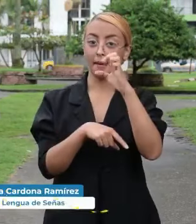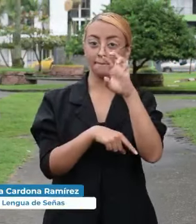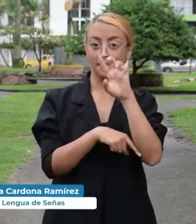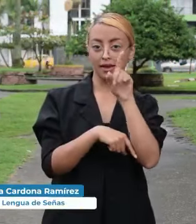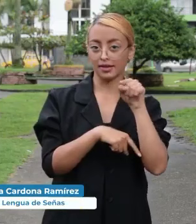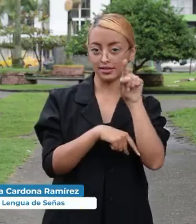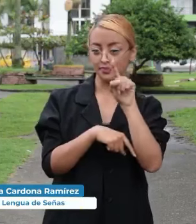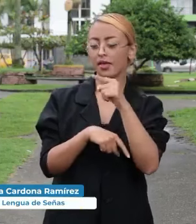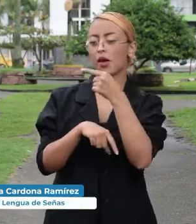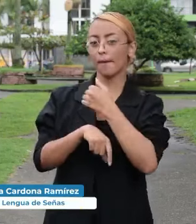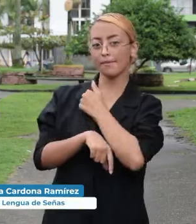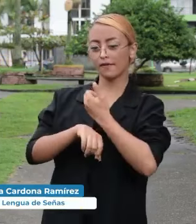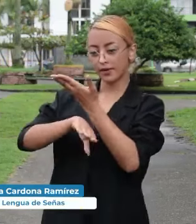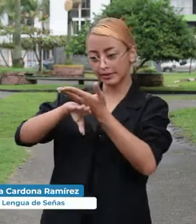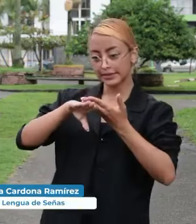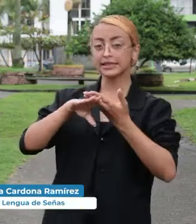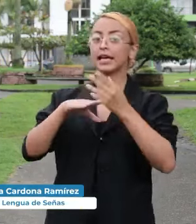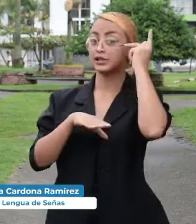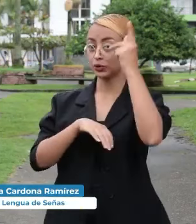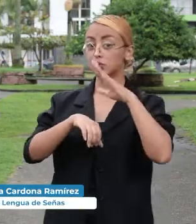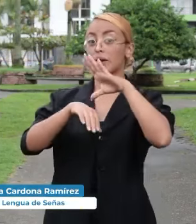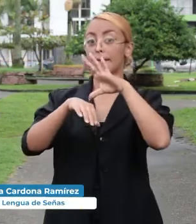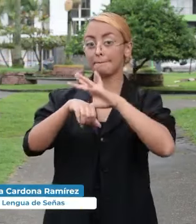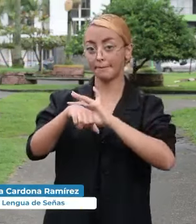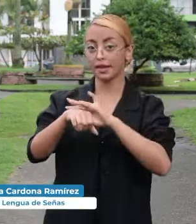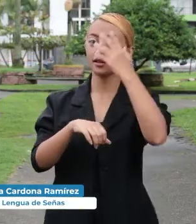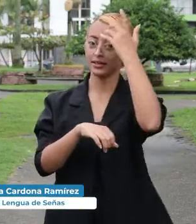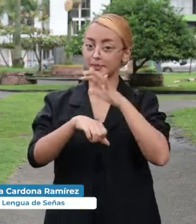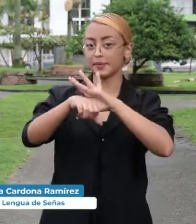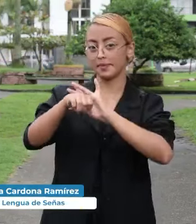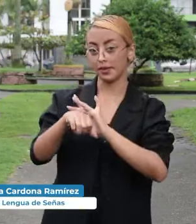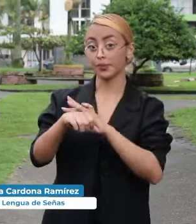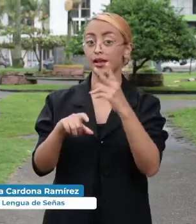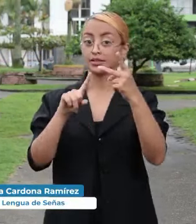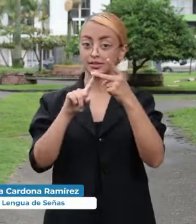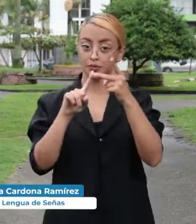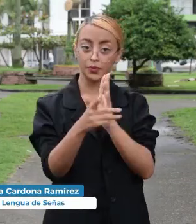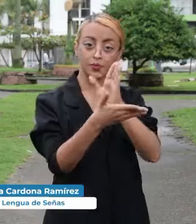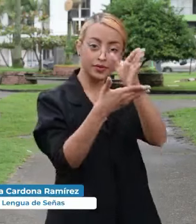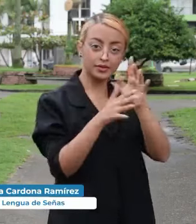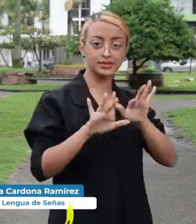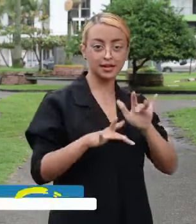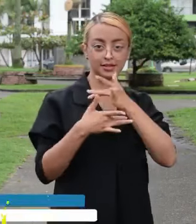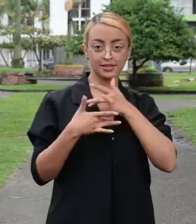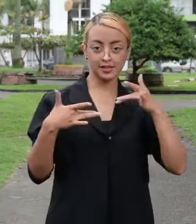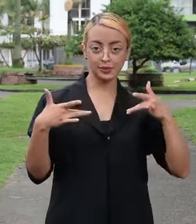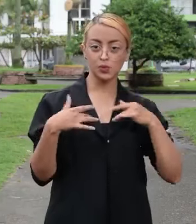pedirle la historia clínica con tus soportes diagnósticos. Segundo, debes dirigirte a la Secretaría de Salud de tu municipio